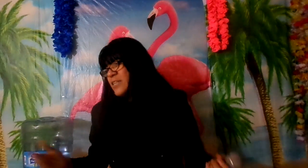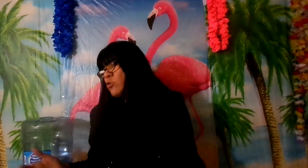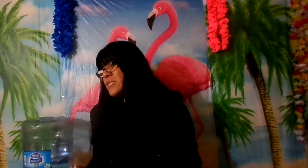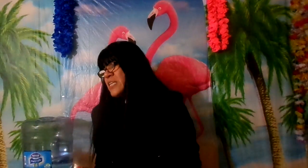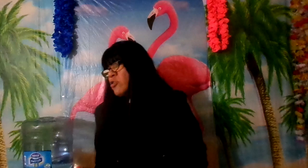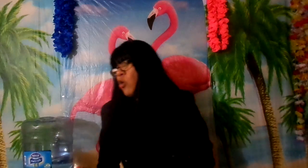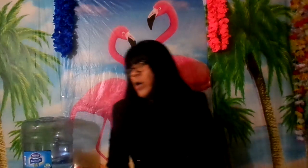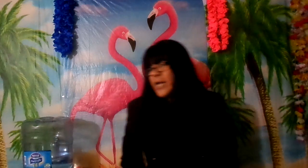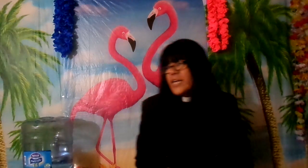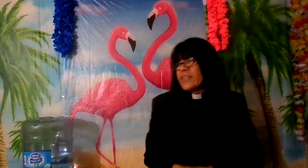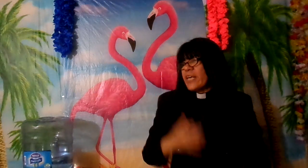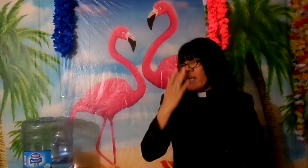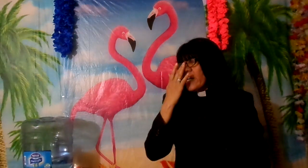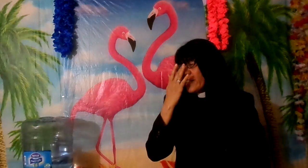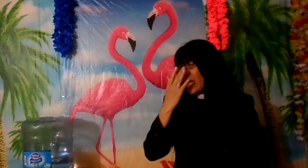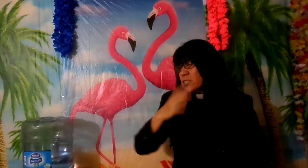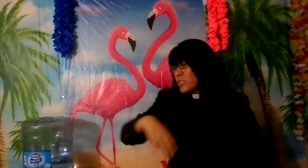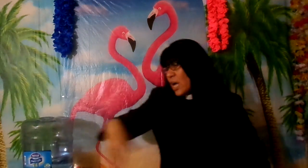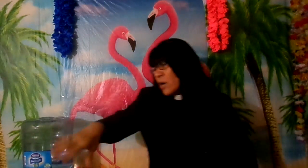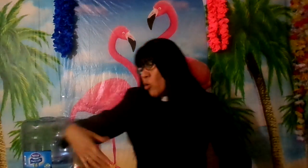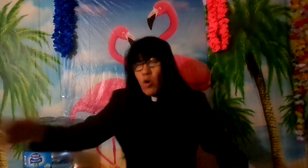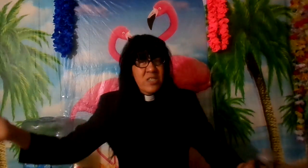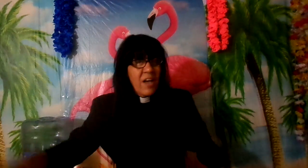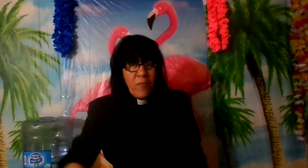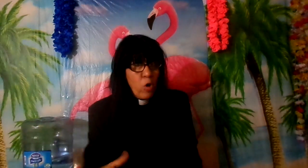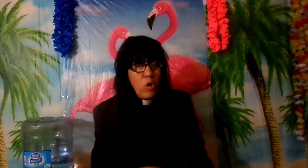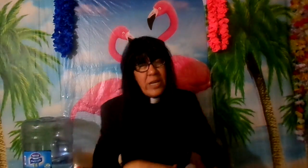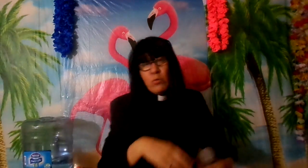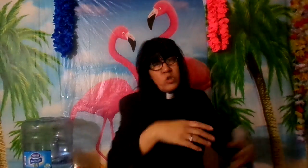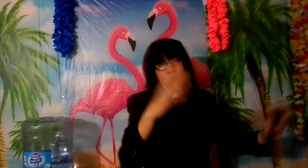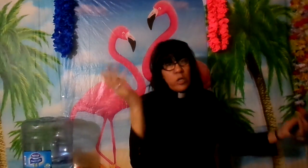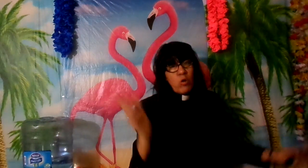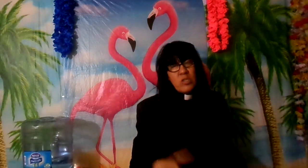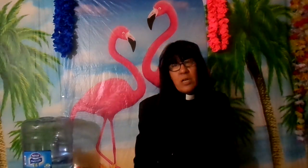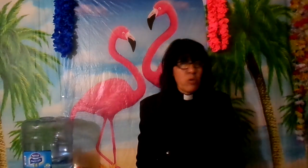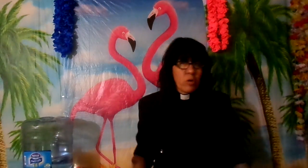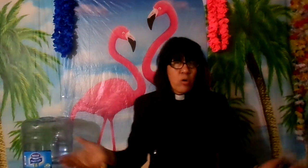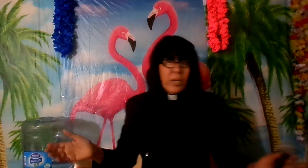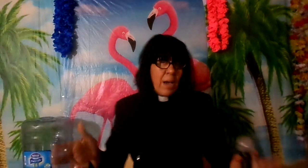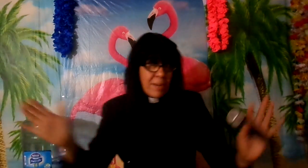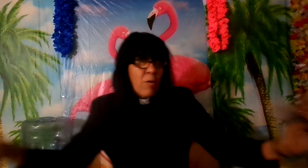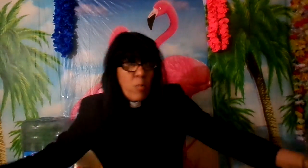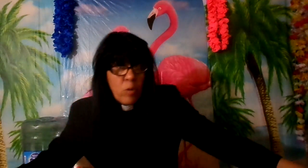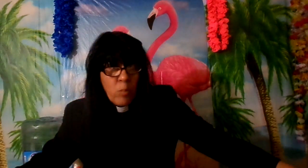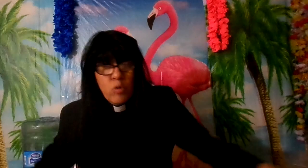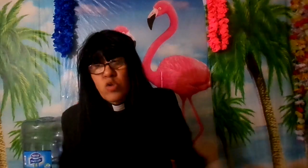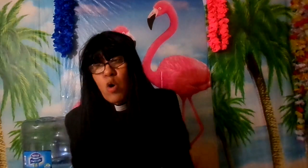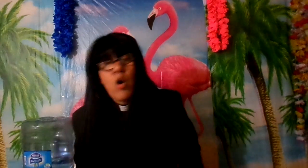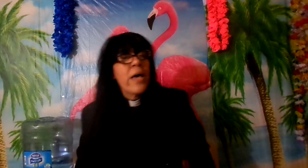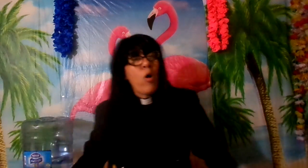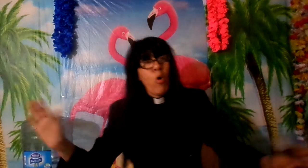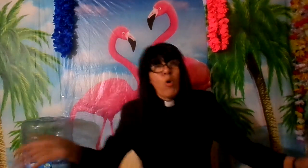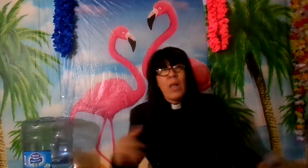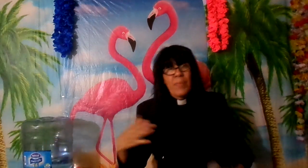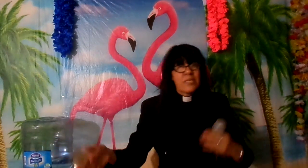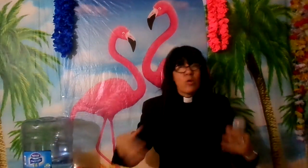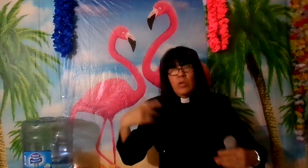Señor les enseñó tantas cosas, flores, un chorro de cosas yo creo que habrá comido mucho o la persona